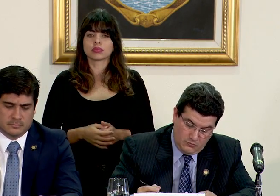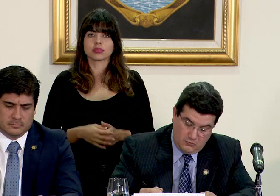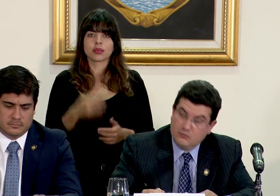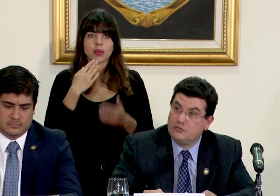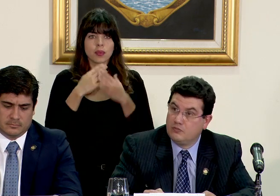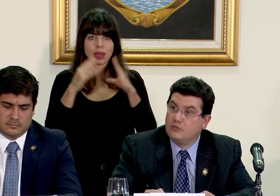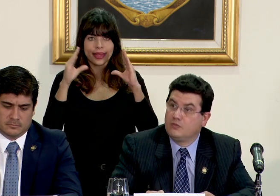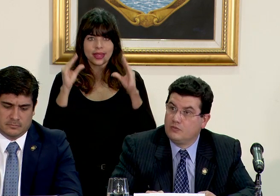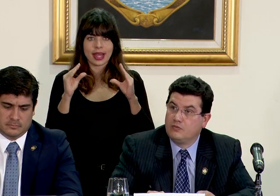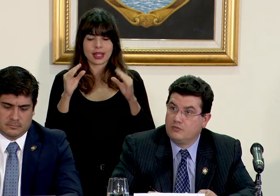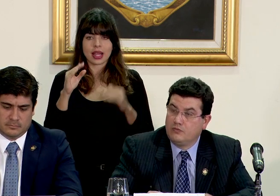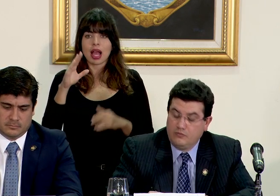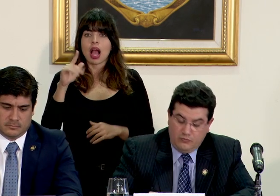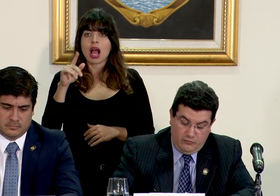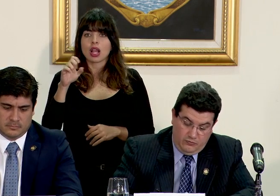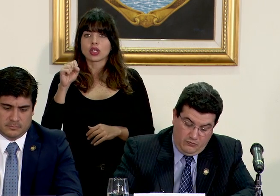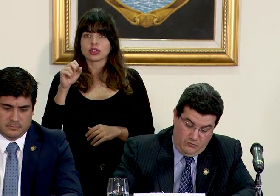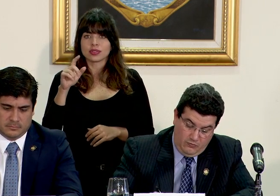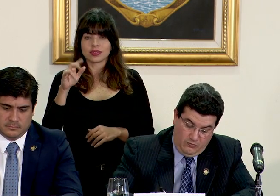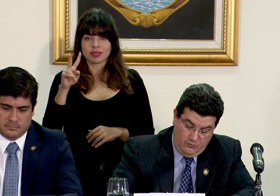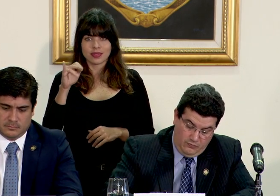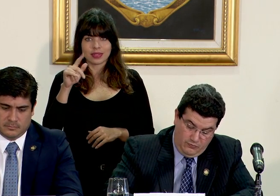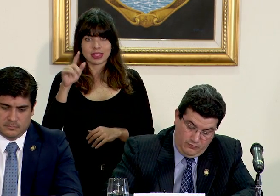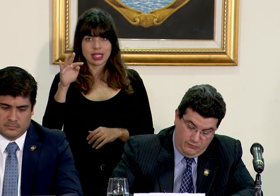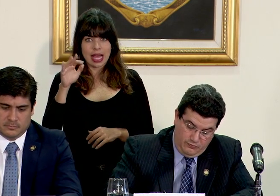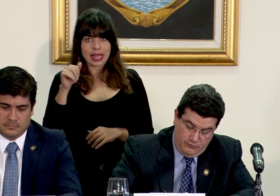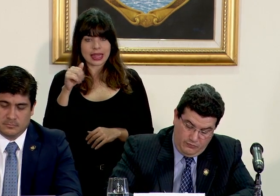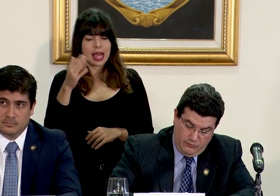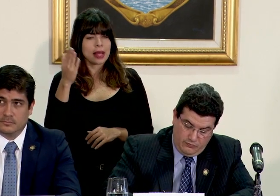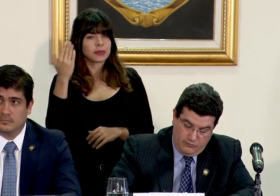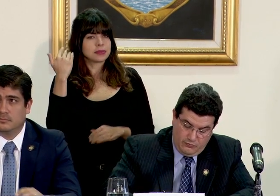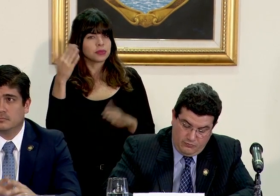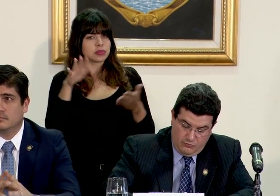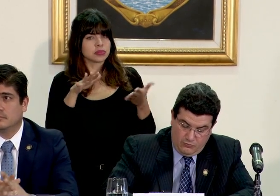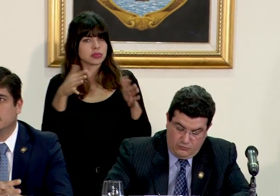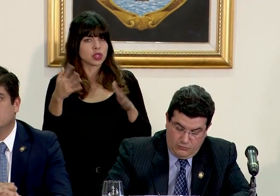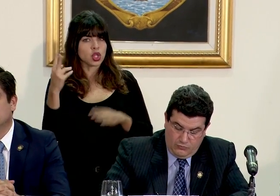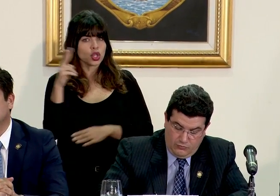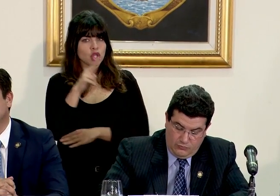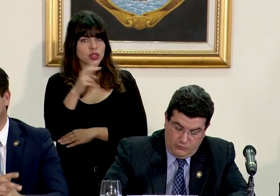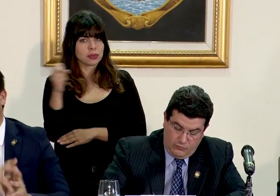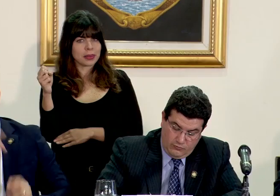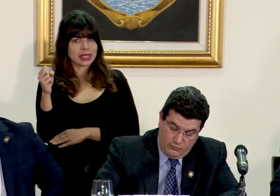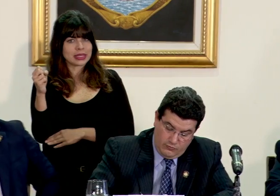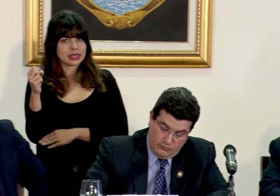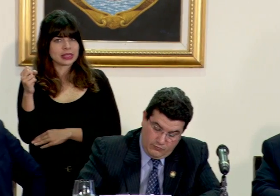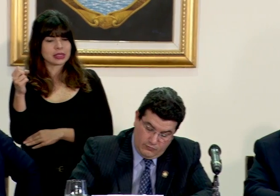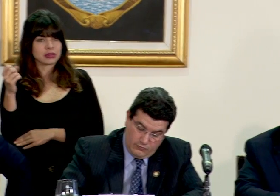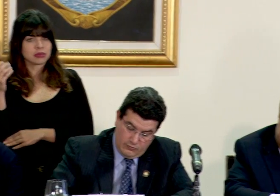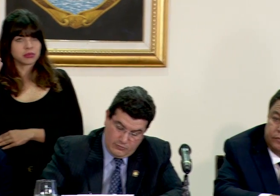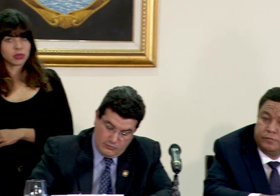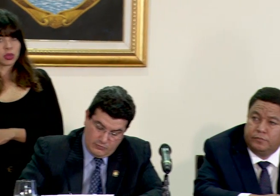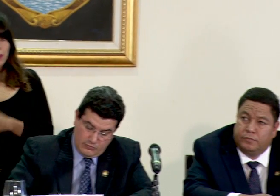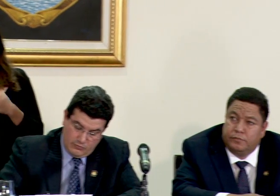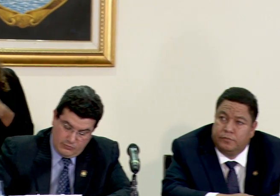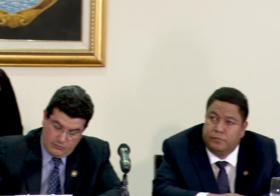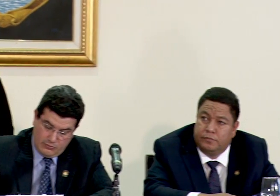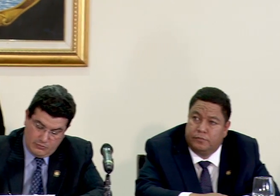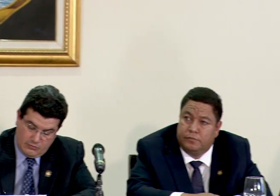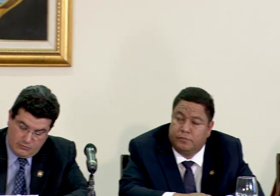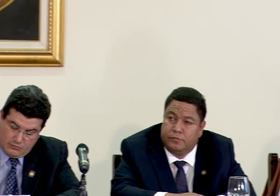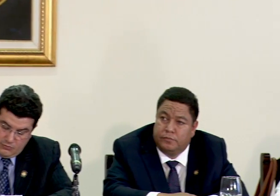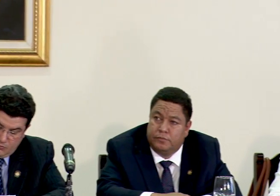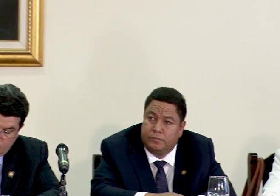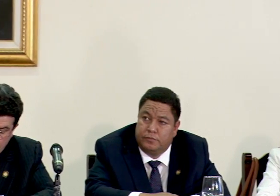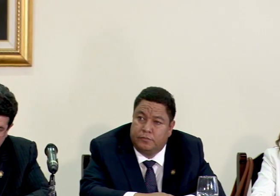Buenas tardes don Carlos Villalta hace aproximadamente dos meses o más bien se van a cumplir dos meses desde que un